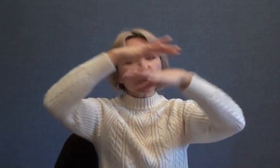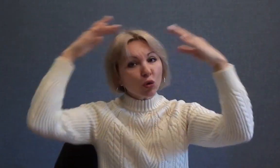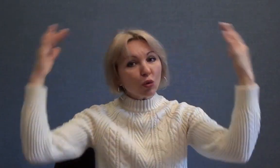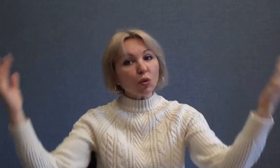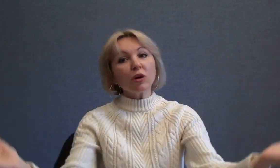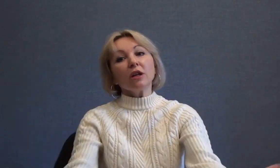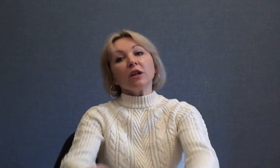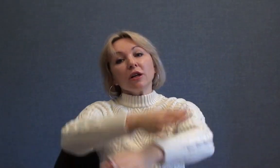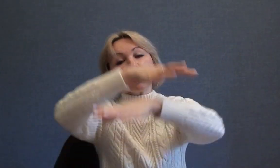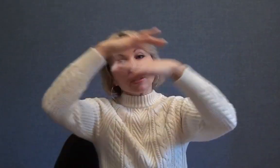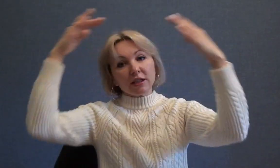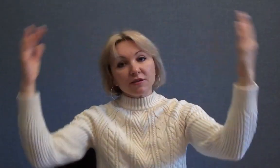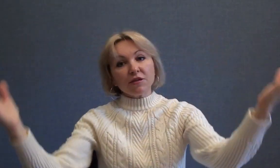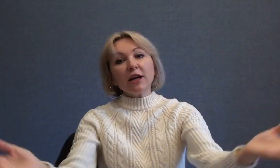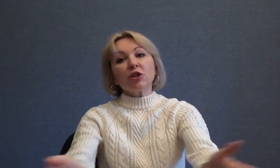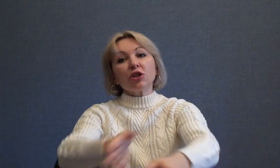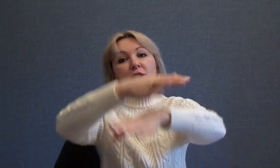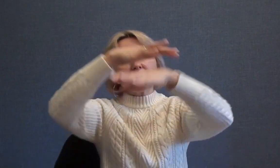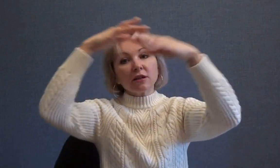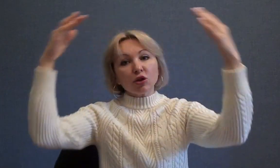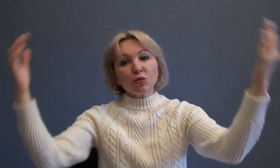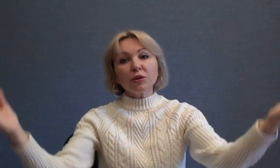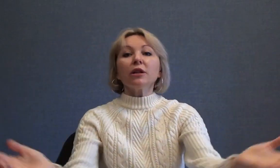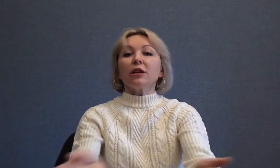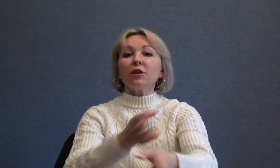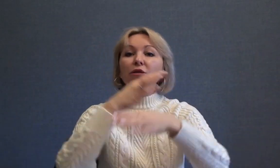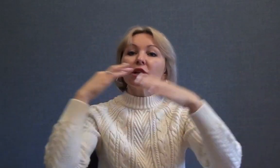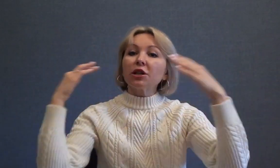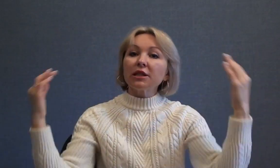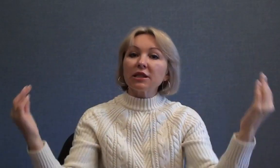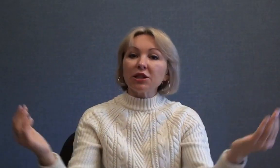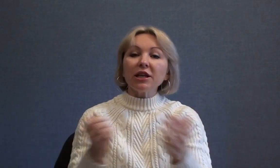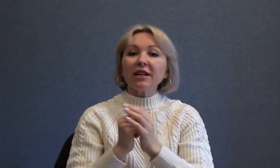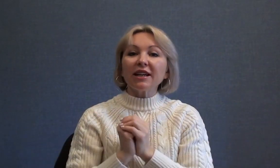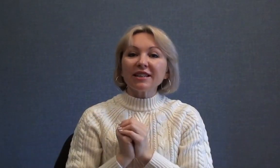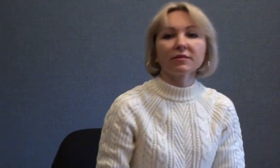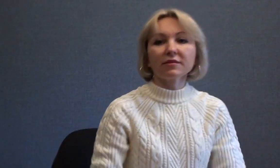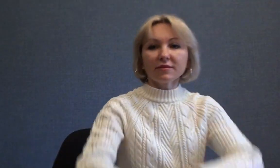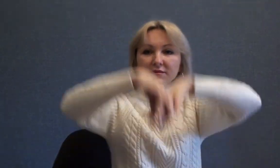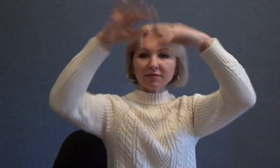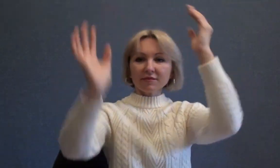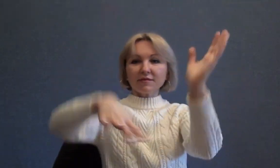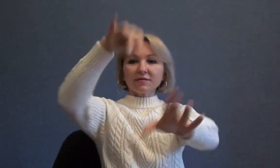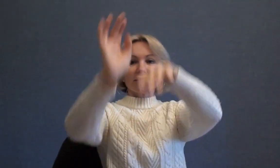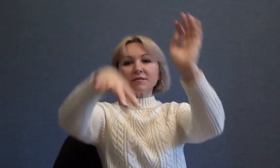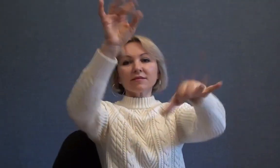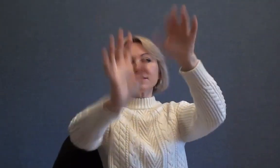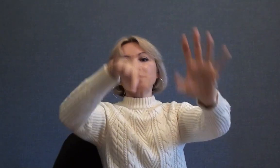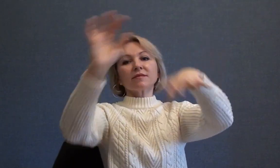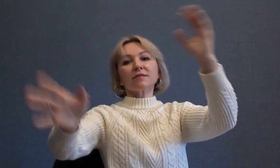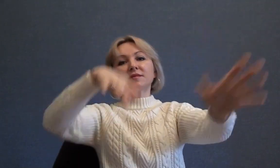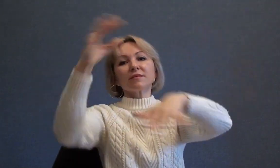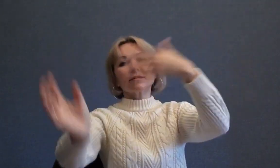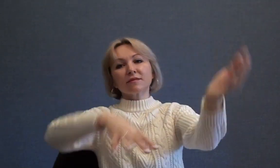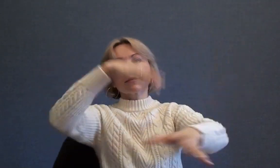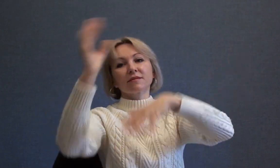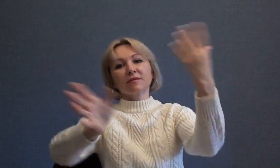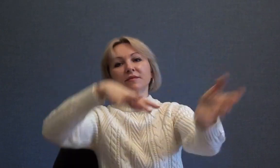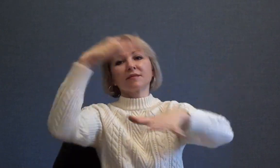югу, развивающиеся клубы и вихри снега. Музыка Музыка